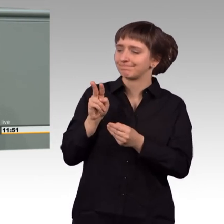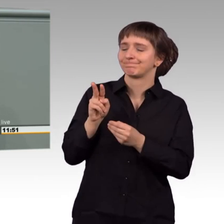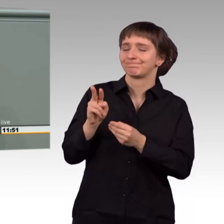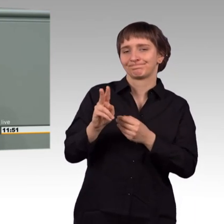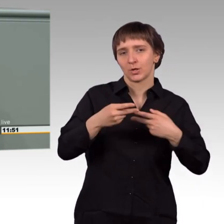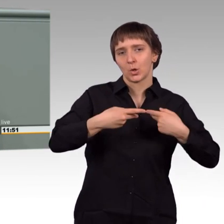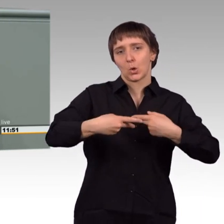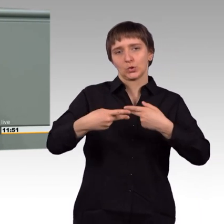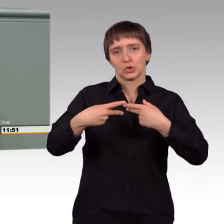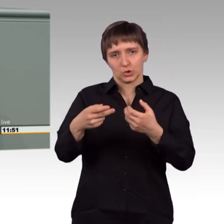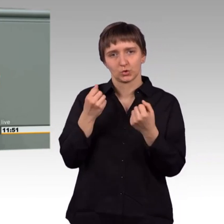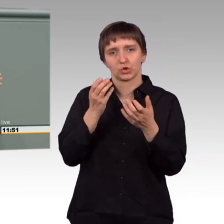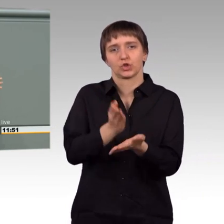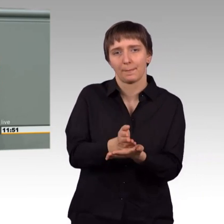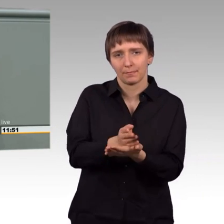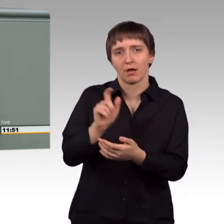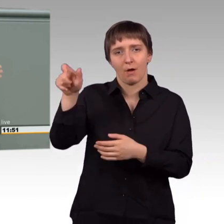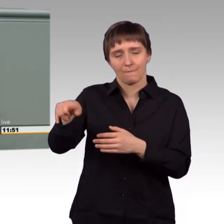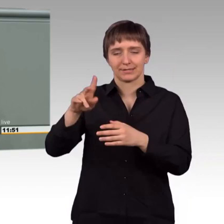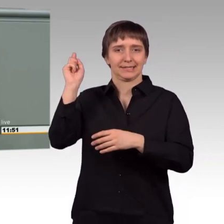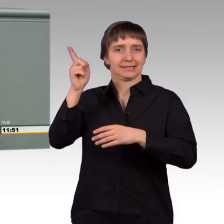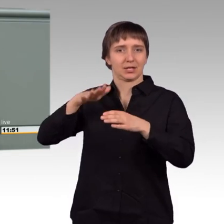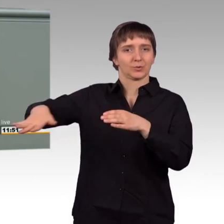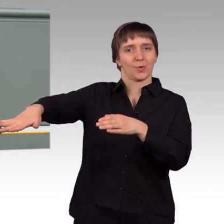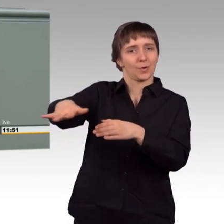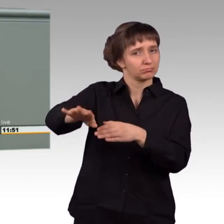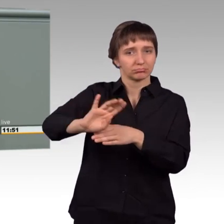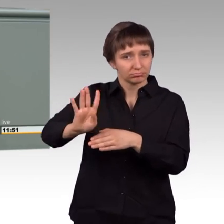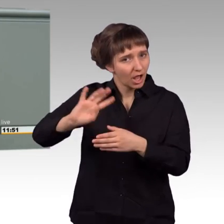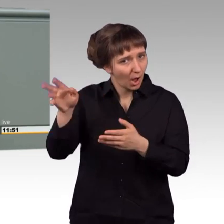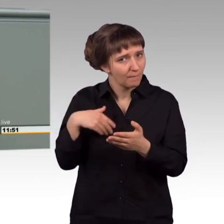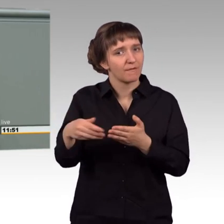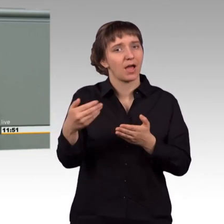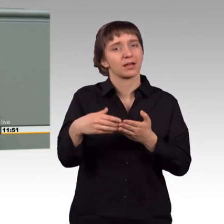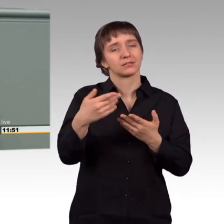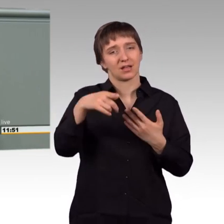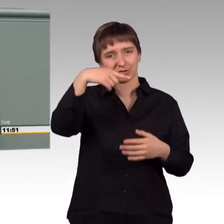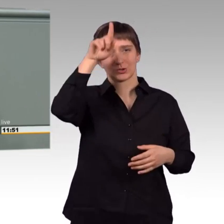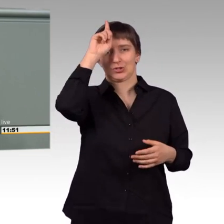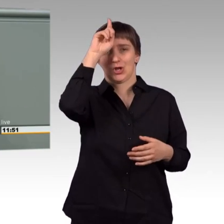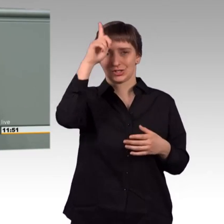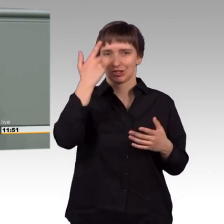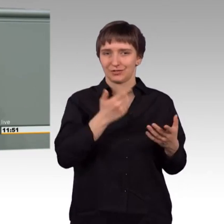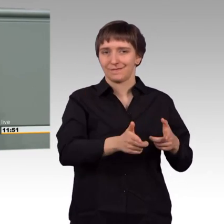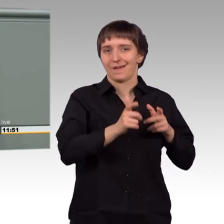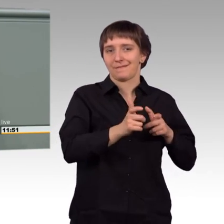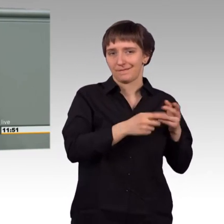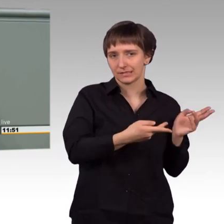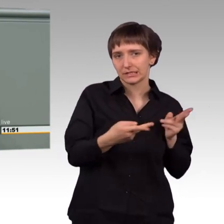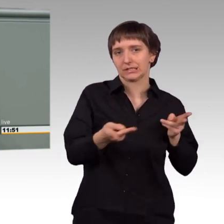Das wäre ein Schritt. Dahingehend Schöpfdiktaturen zu fordern. Aber nein, auch da ist es weiterhin möglich, dass deutsche Rüstungsschmieden liefern an die Länder, wenn diese